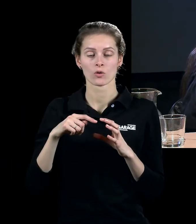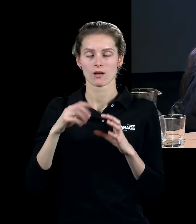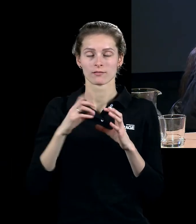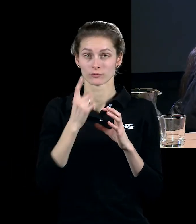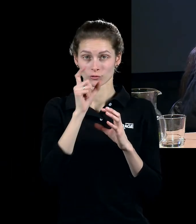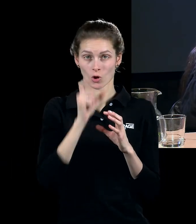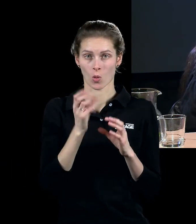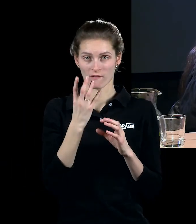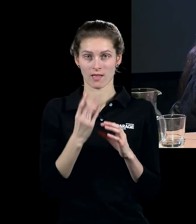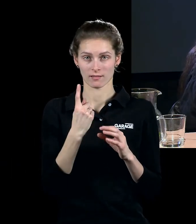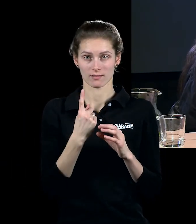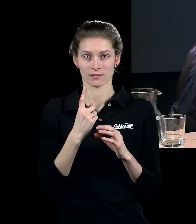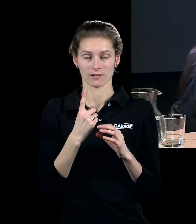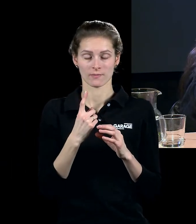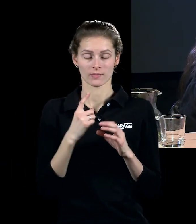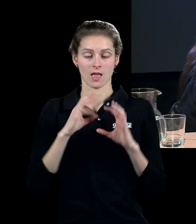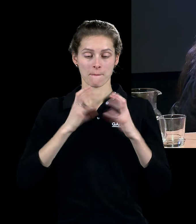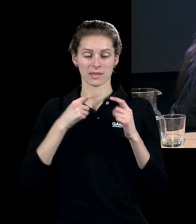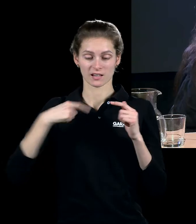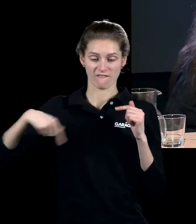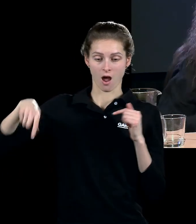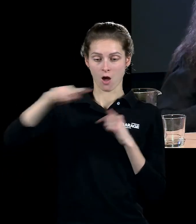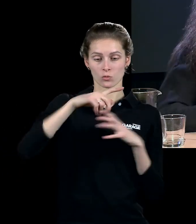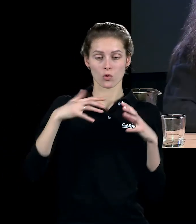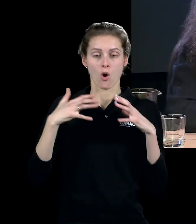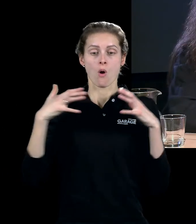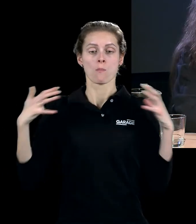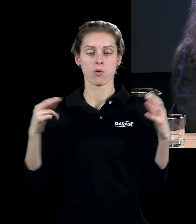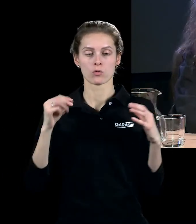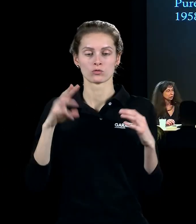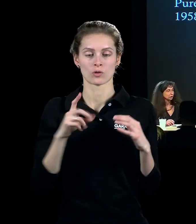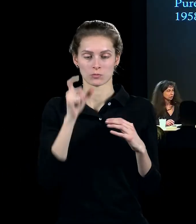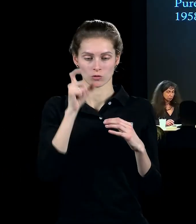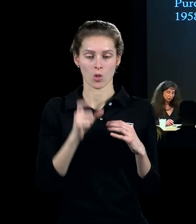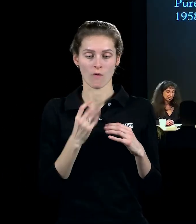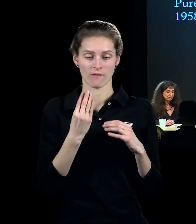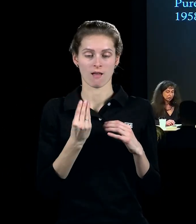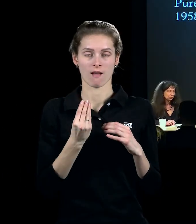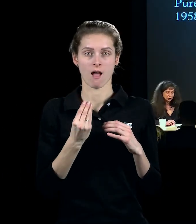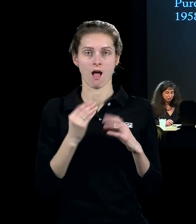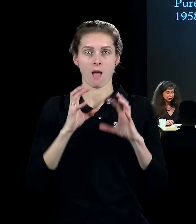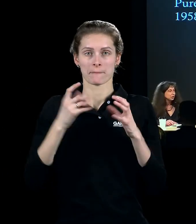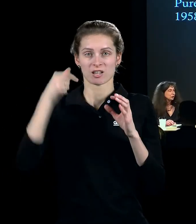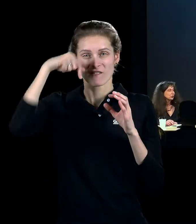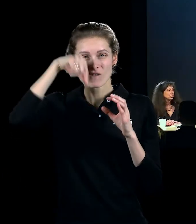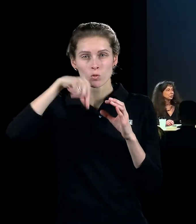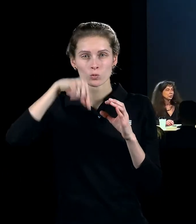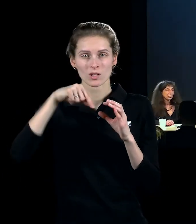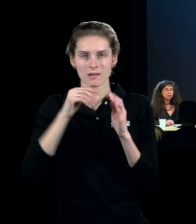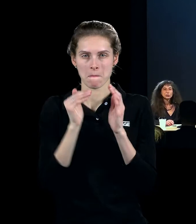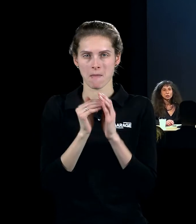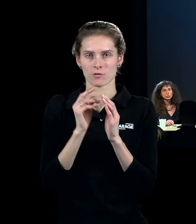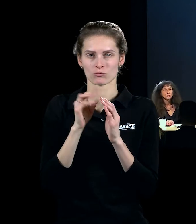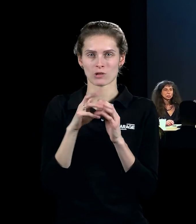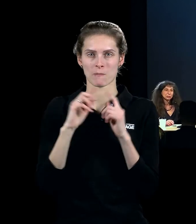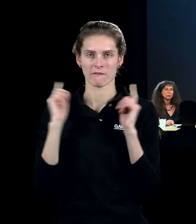снова почувствовать себя частью этого мироздания, обратиться к стихиям. Поэтому возникают вот такие названия, «Чистая энергия»,